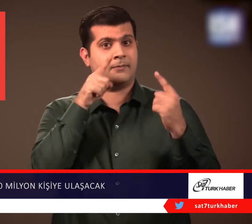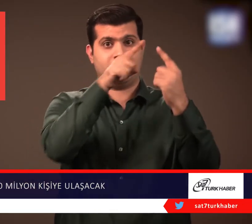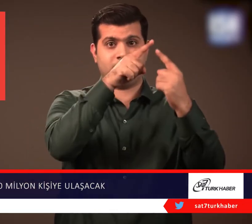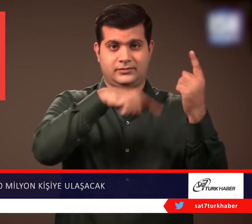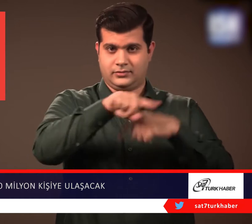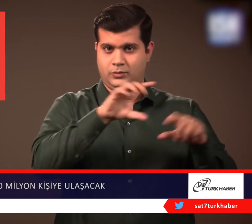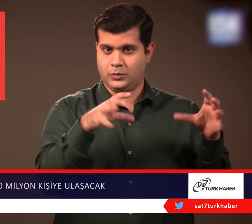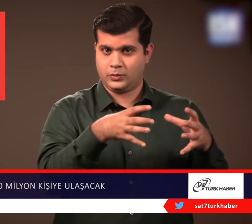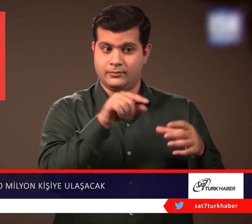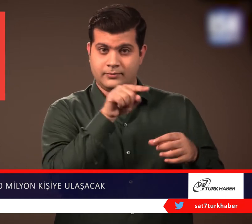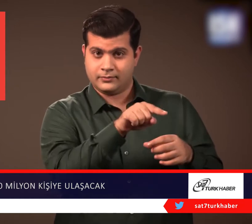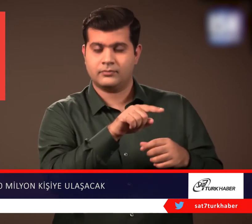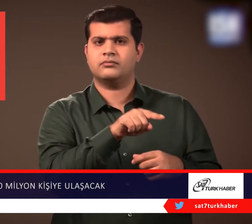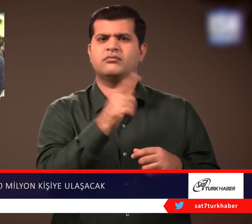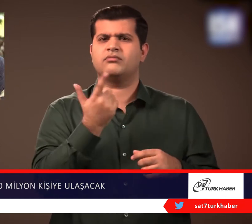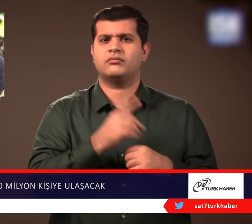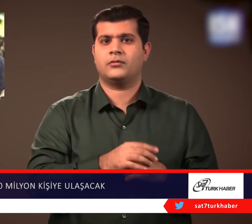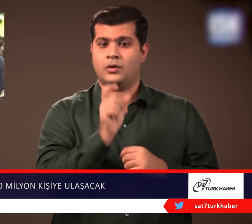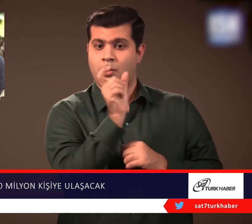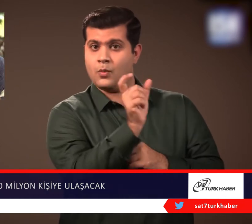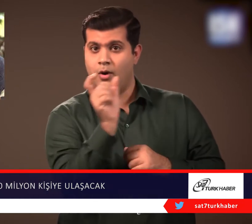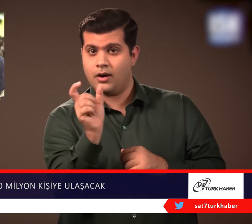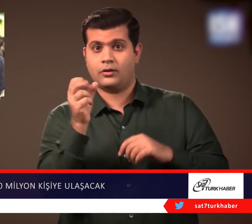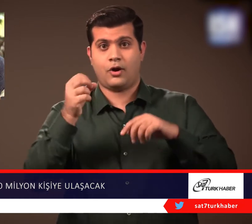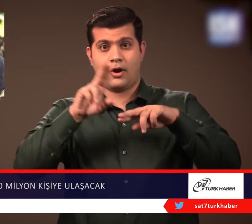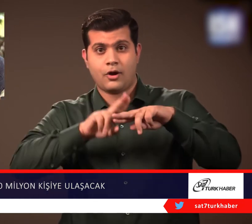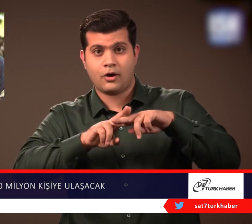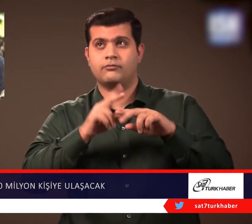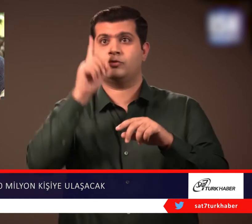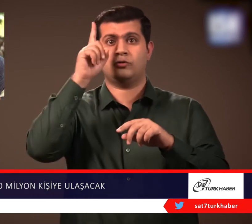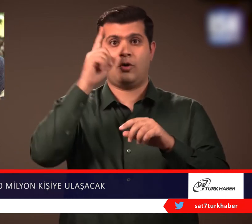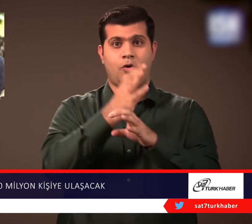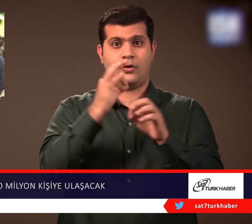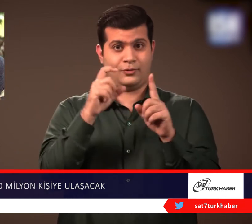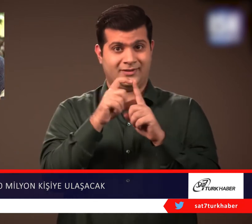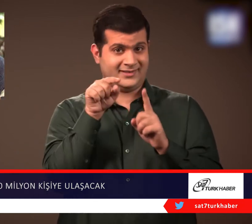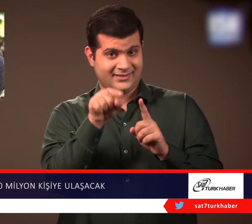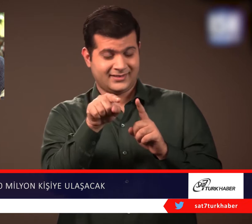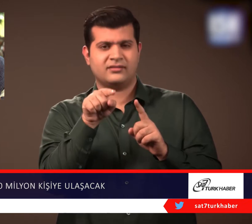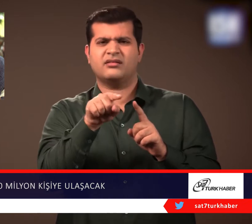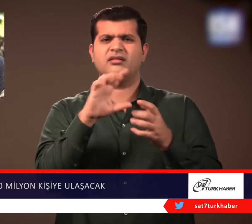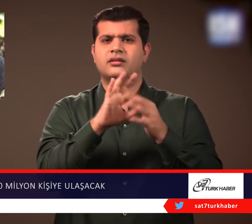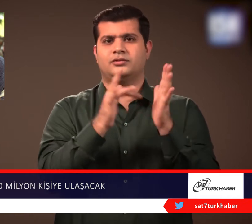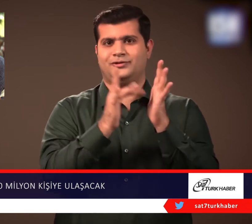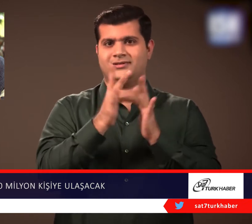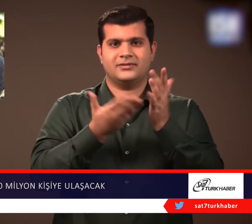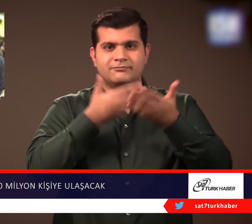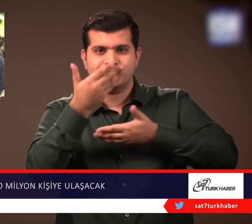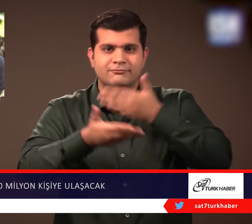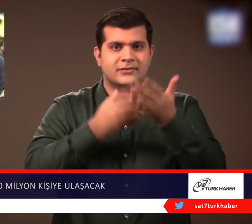Gruplarının katkıları sayesinde 70 Milyon İşitme Engelli İşaret Dilinde İsa Filmini İzleyebilecek. Projeyi finanse etmek